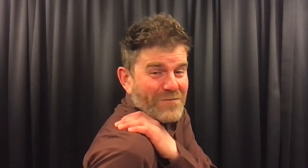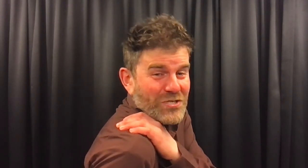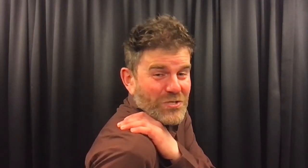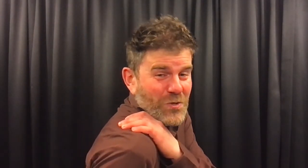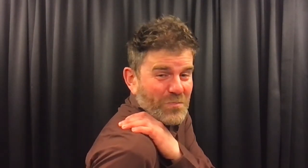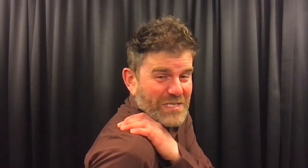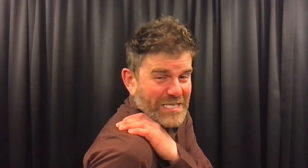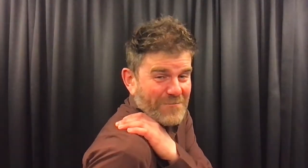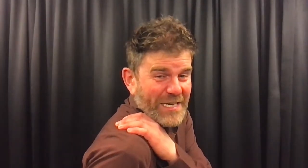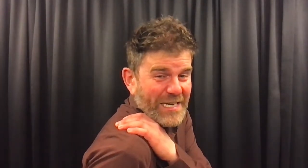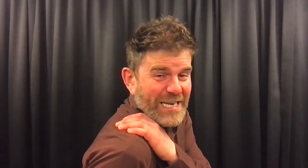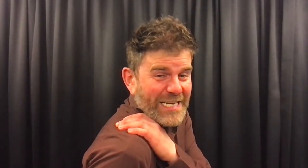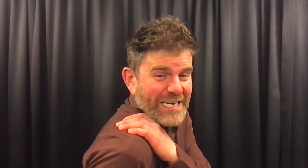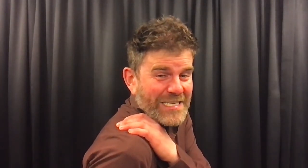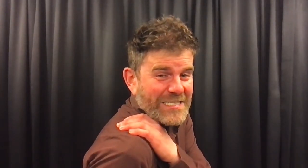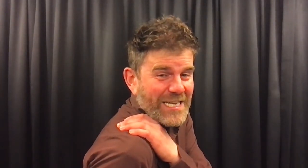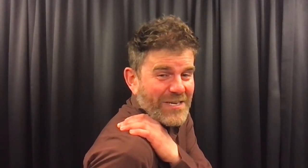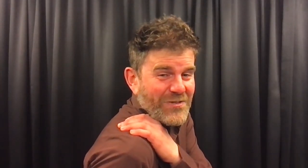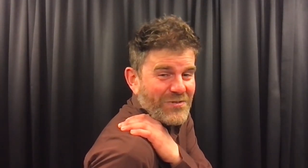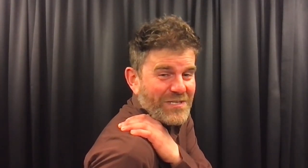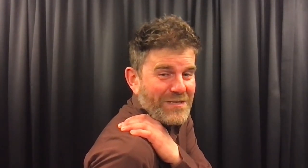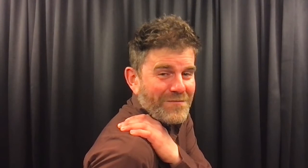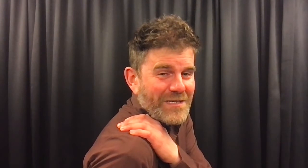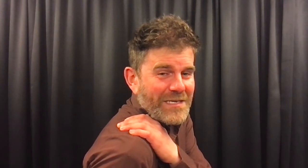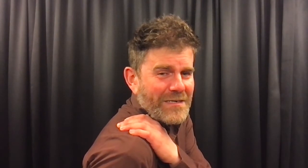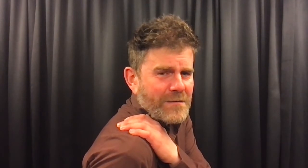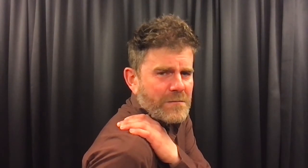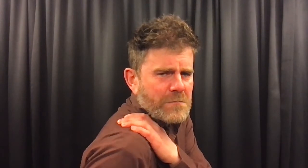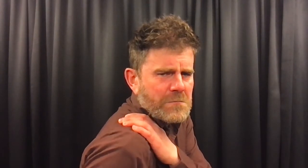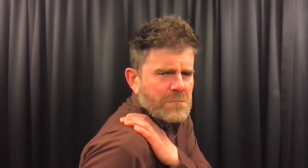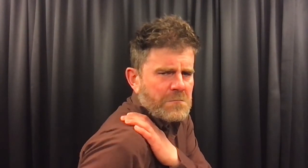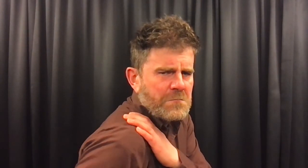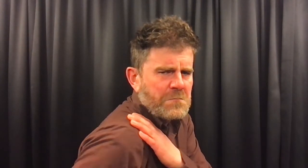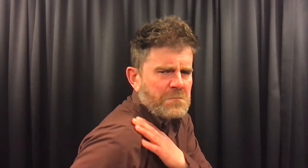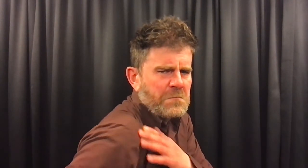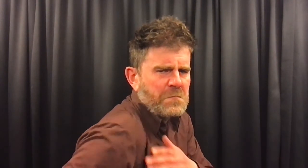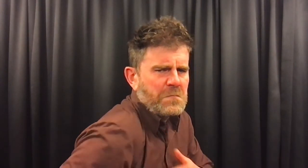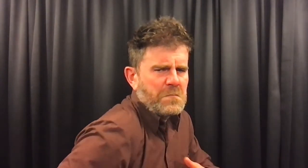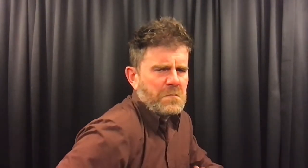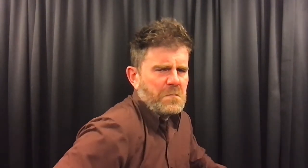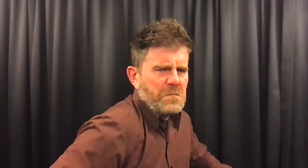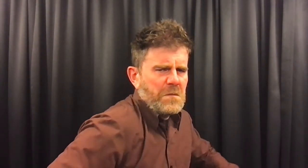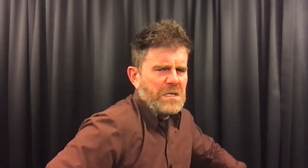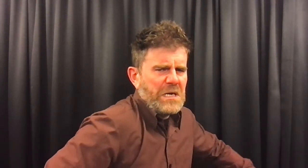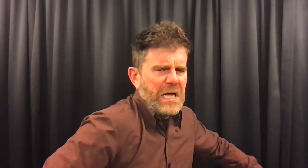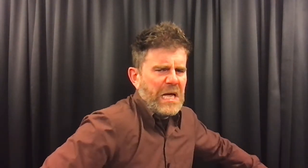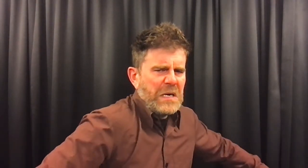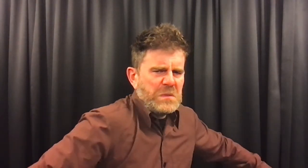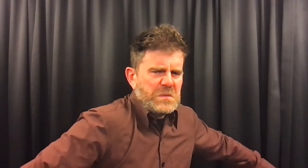verstopte zich weer lekker gezellig tussen die veelen. En de arend